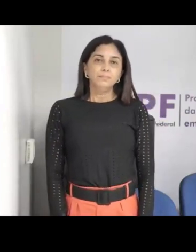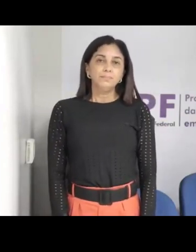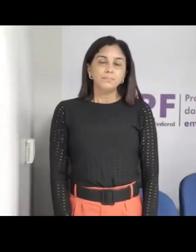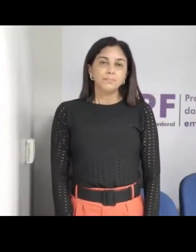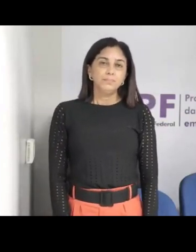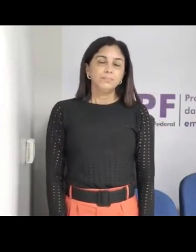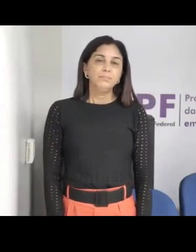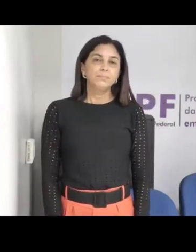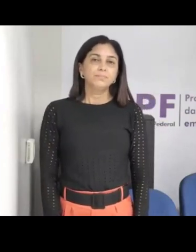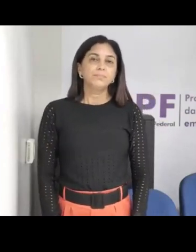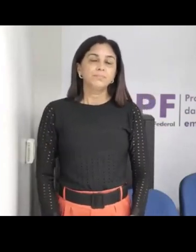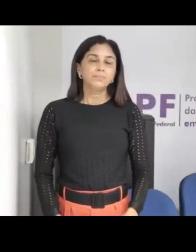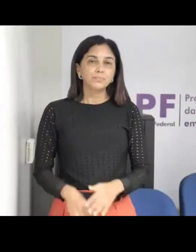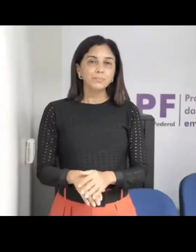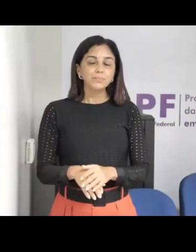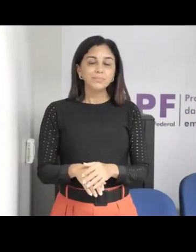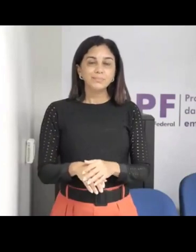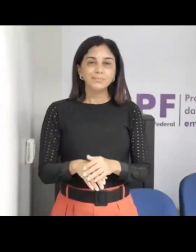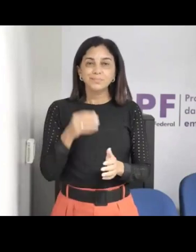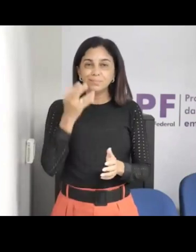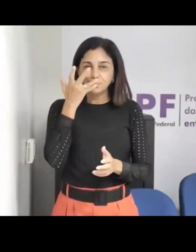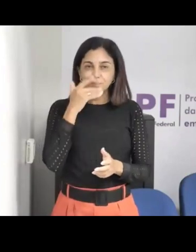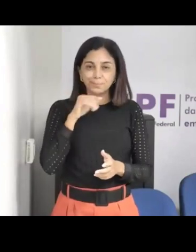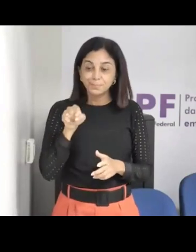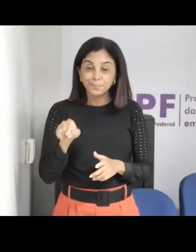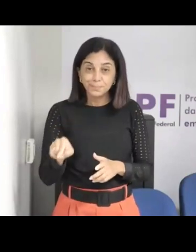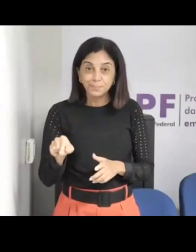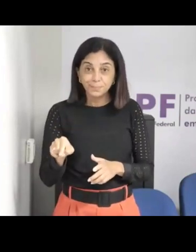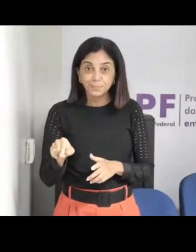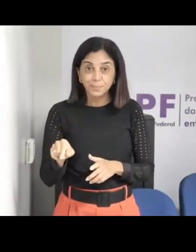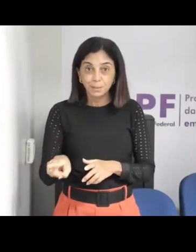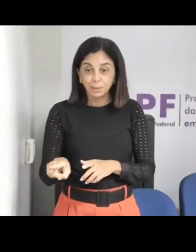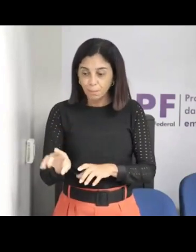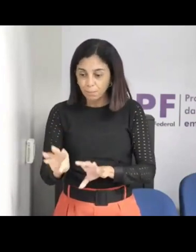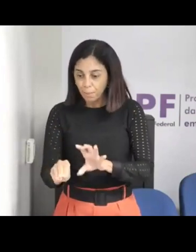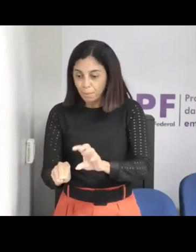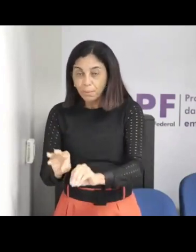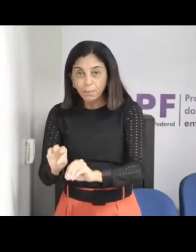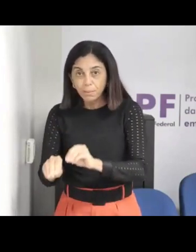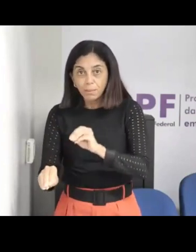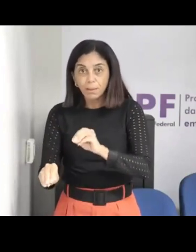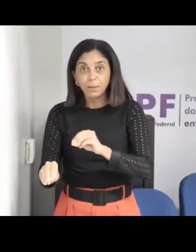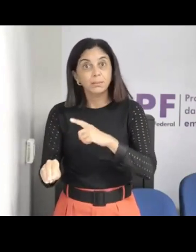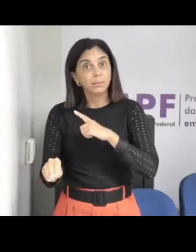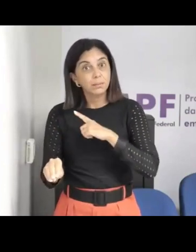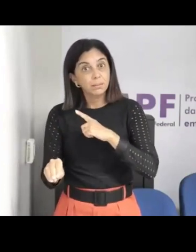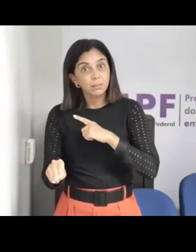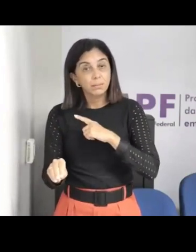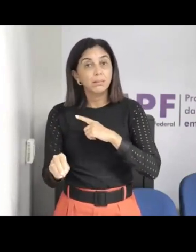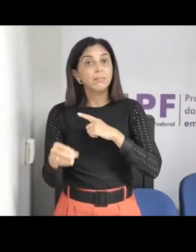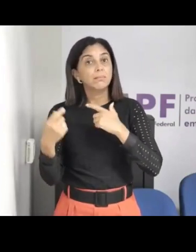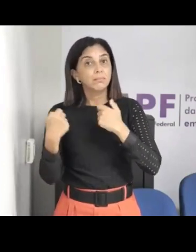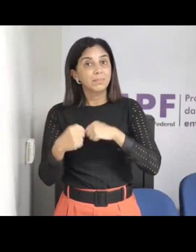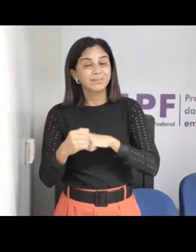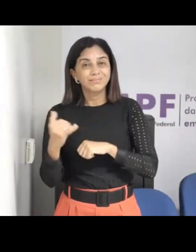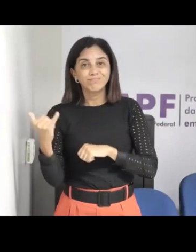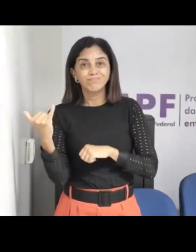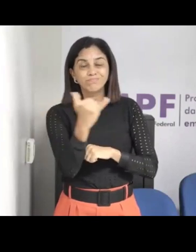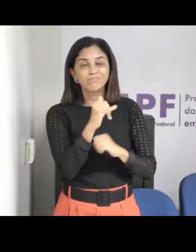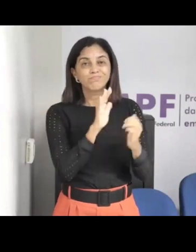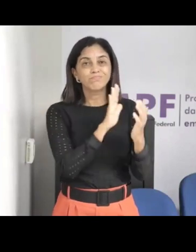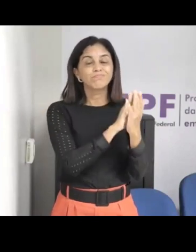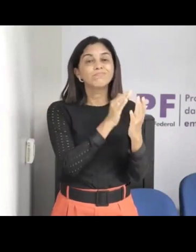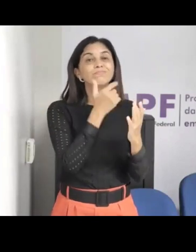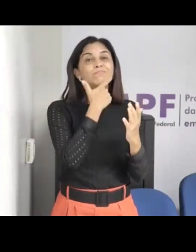não contar para os pais esse tipo de situação, eles têm vergonha, muitas vezes a criança que sofre a violência